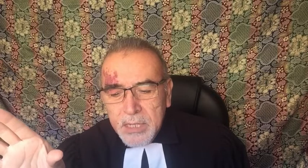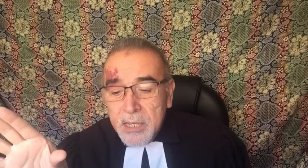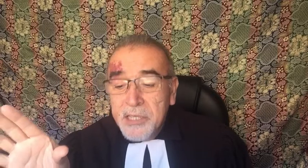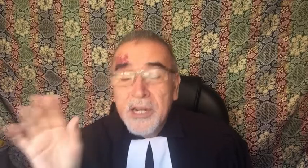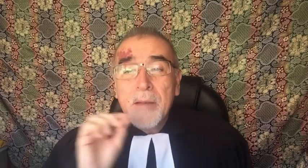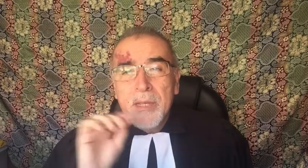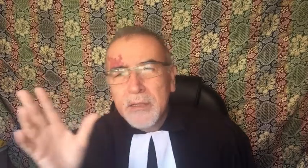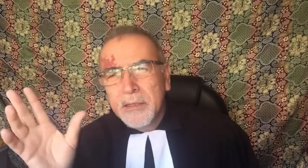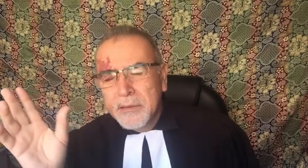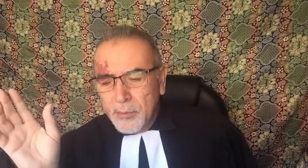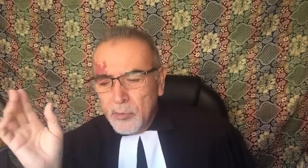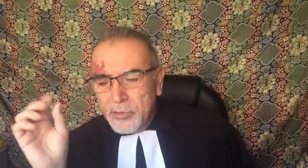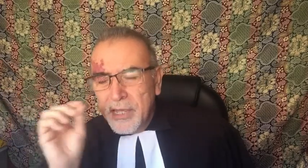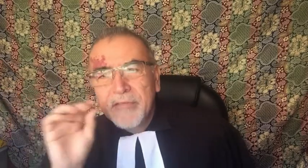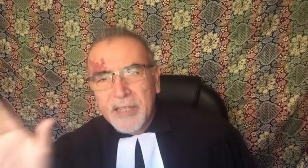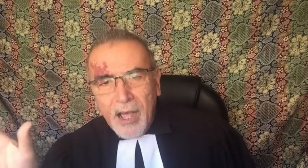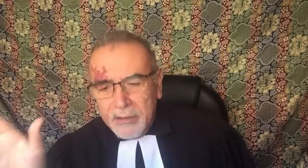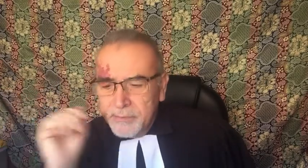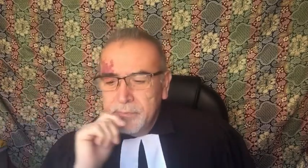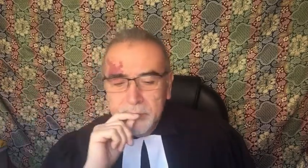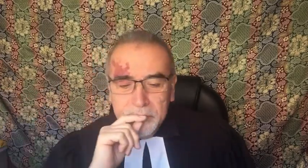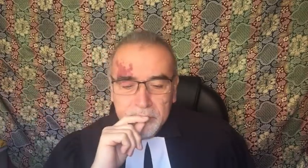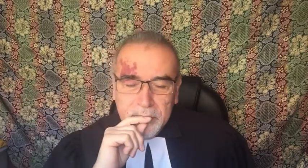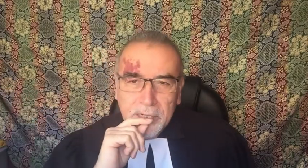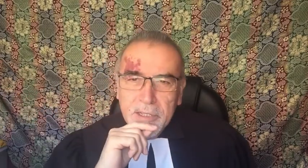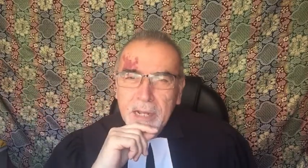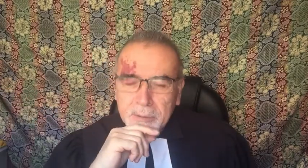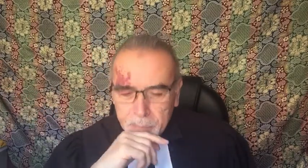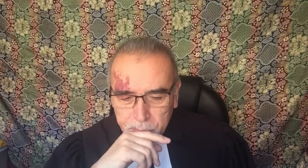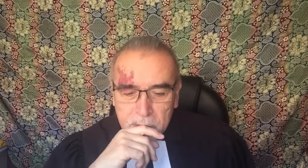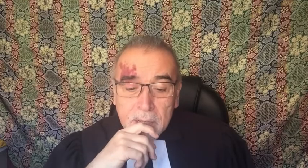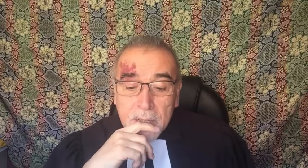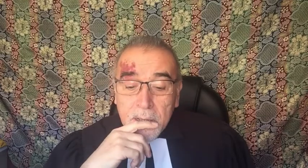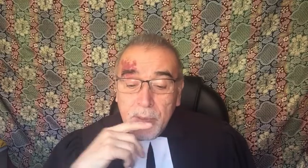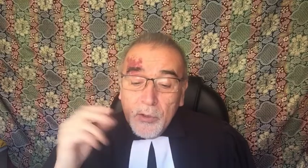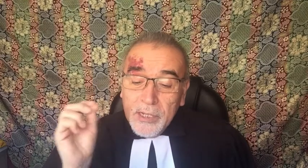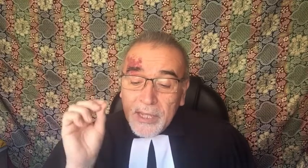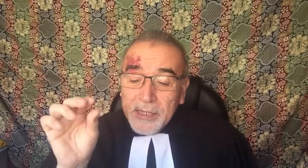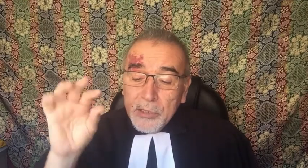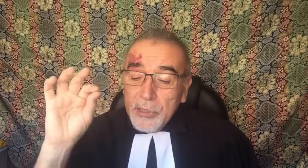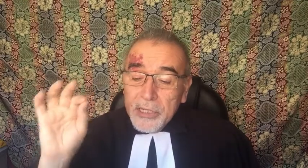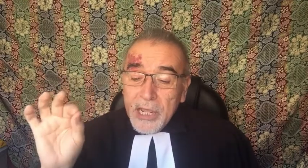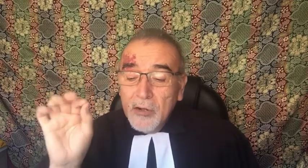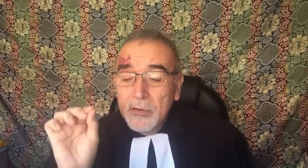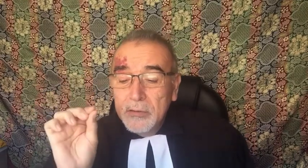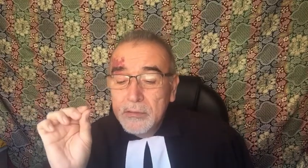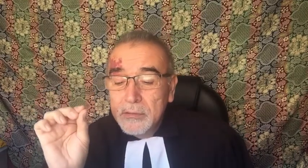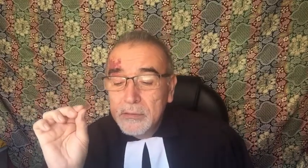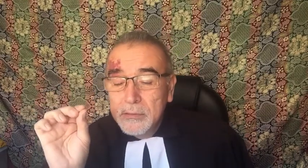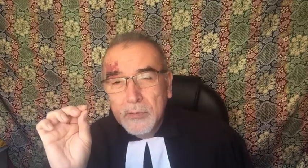Generalmente se pronuncia éfata en castellano, pero está escrito en griego con